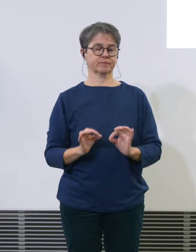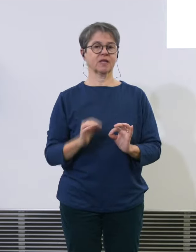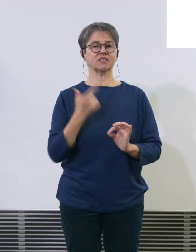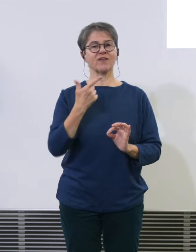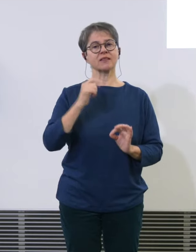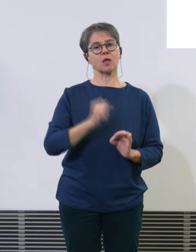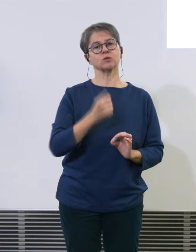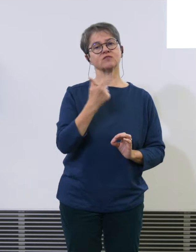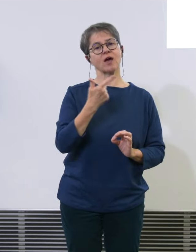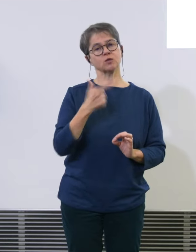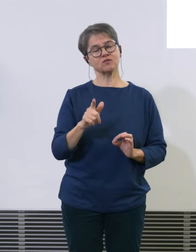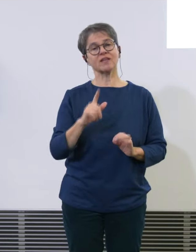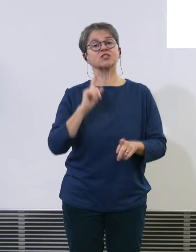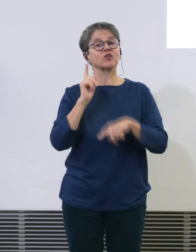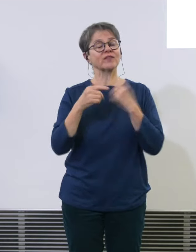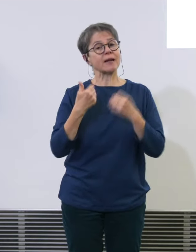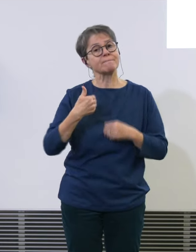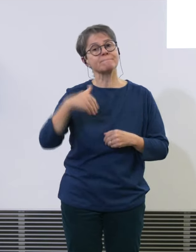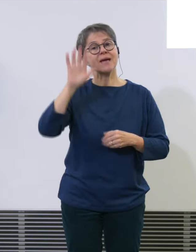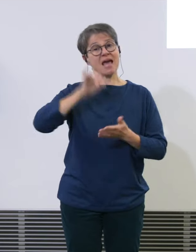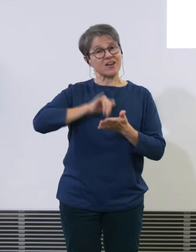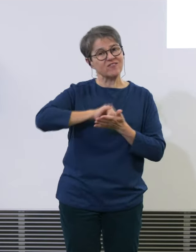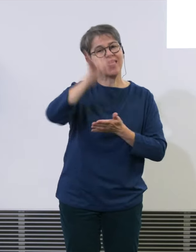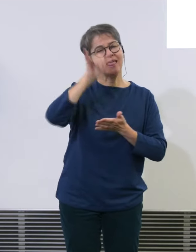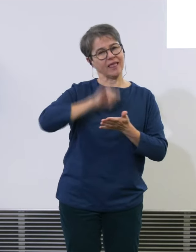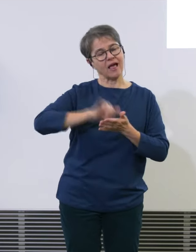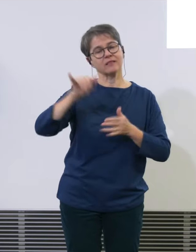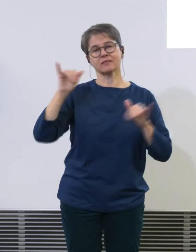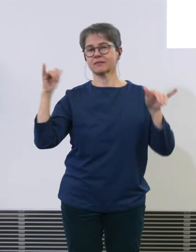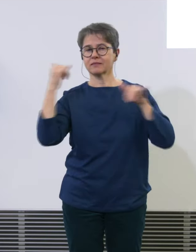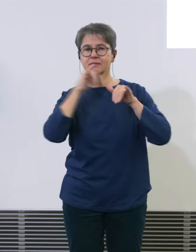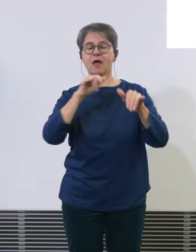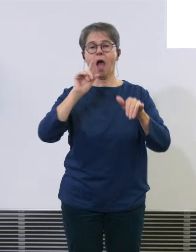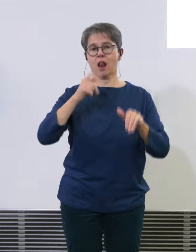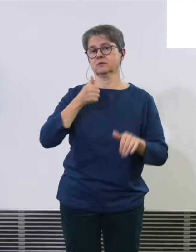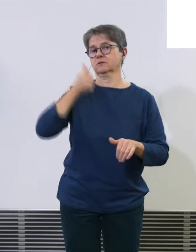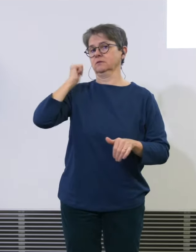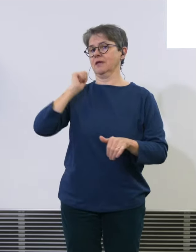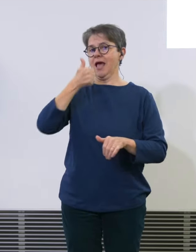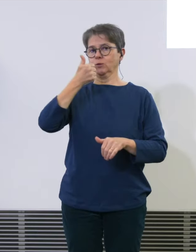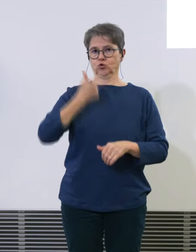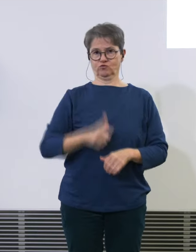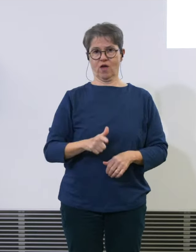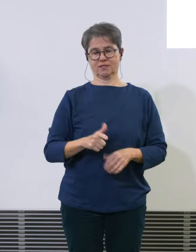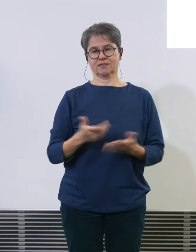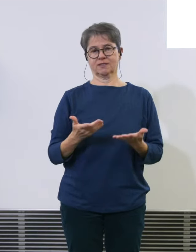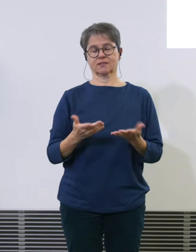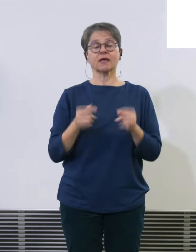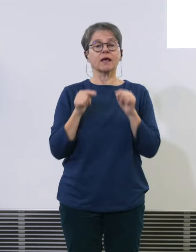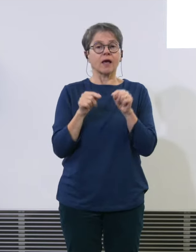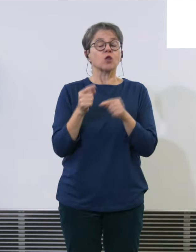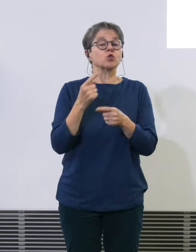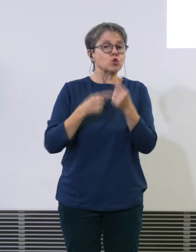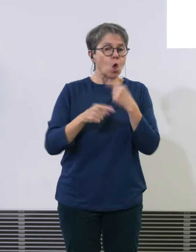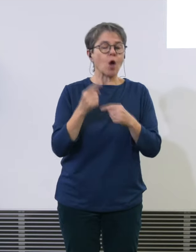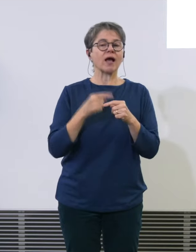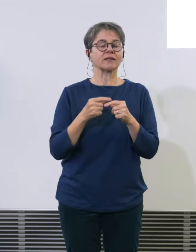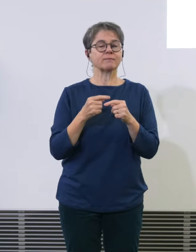viel mehr geflogen worden ist als 2021, gab es ja nun mal einen leichten Anstieg bei den Flugzeuge von den älteren